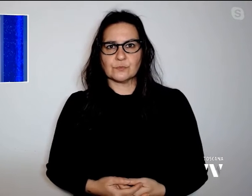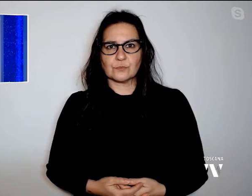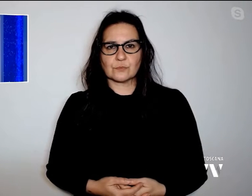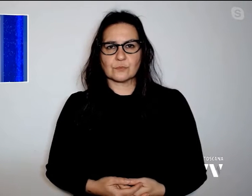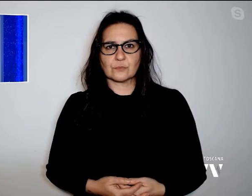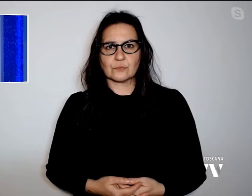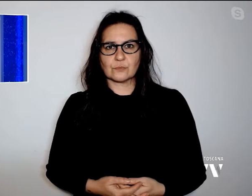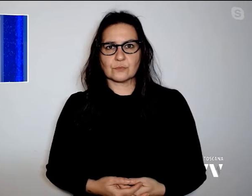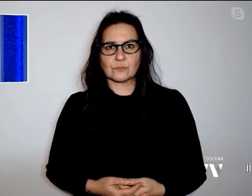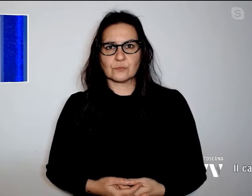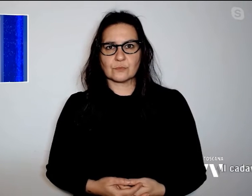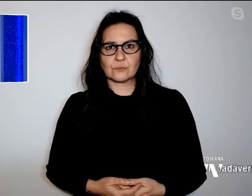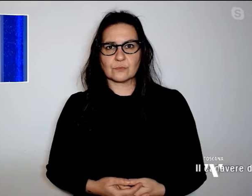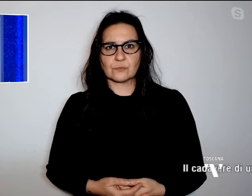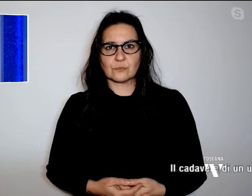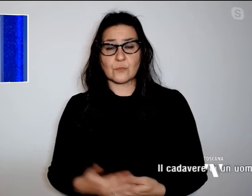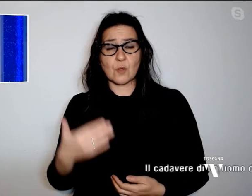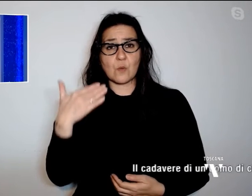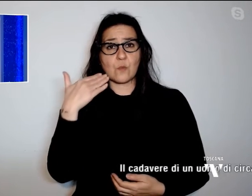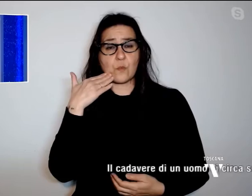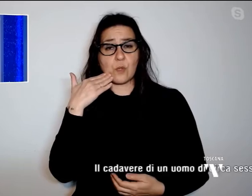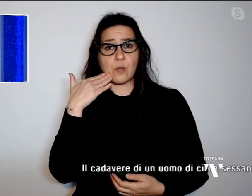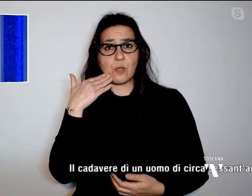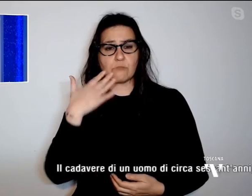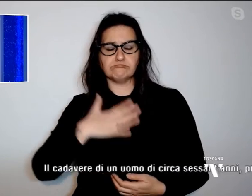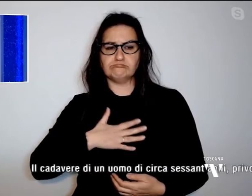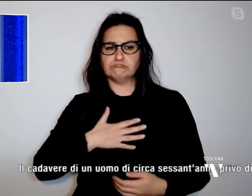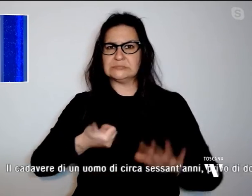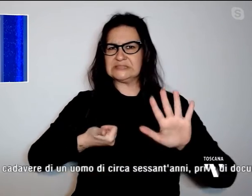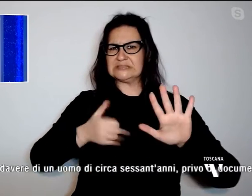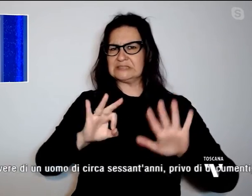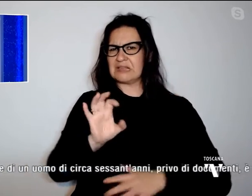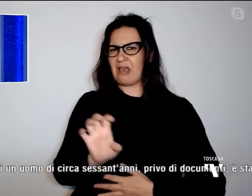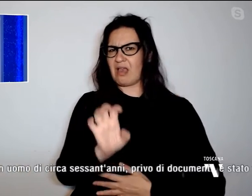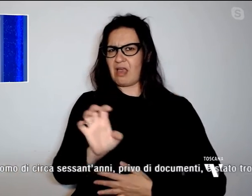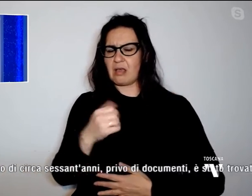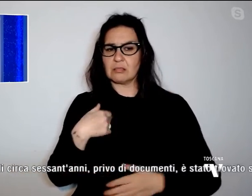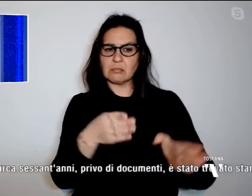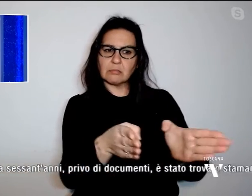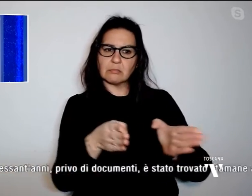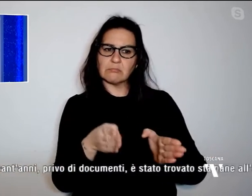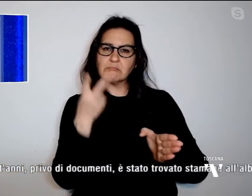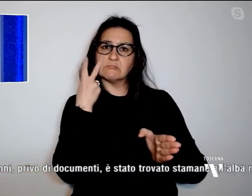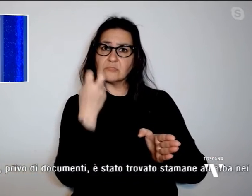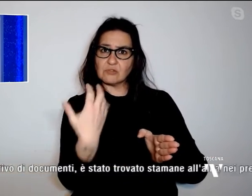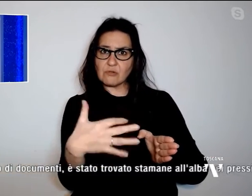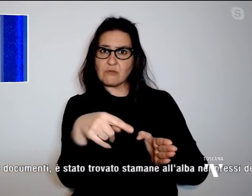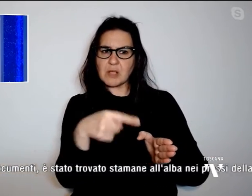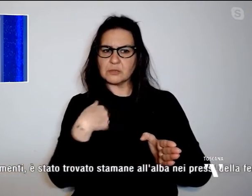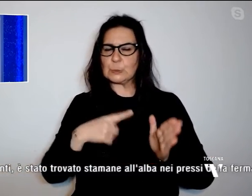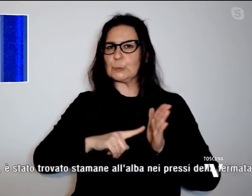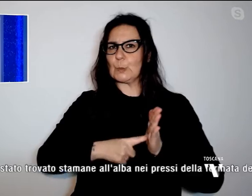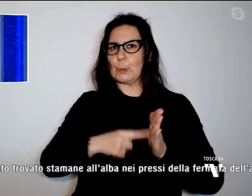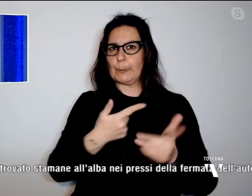Il cadavere di un uomo di circa 60 anni, privo di documenti, è stato trovato stamani